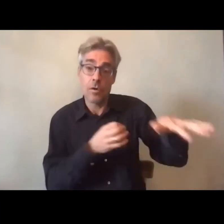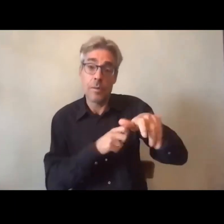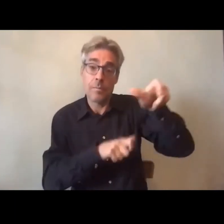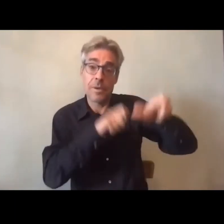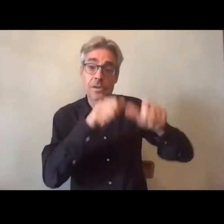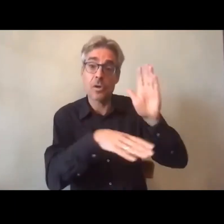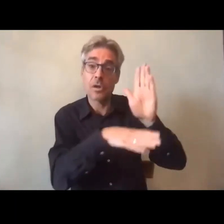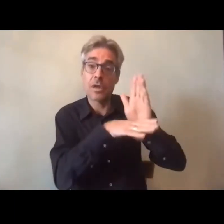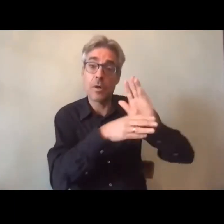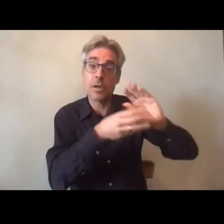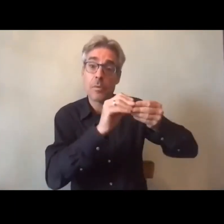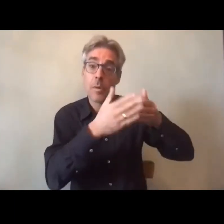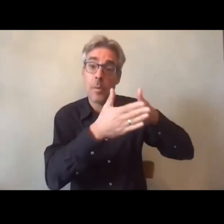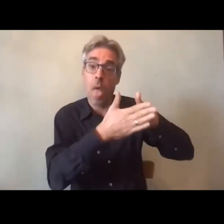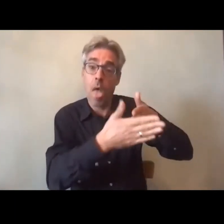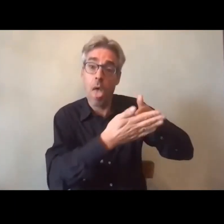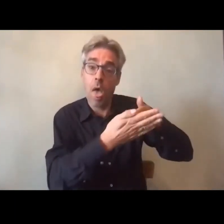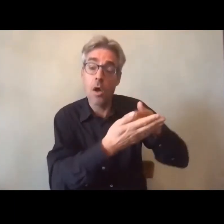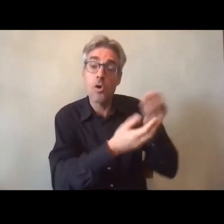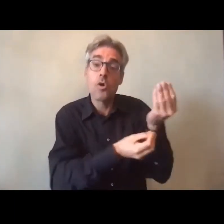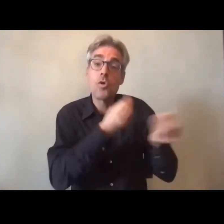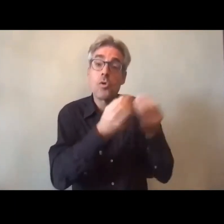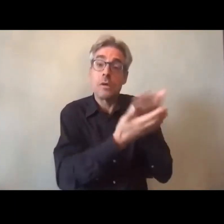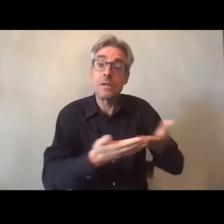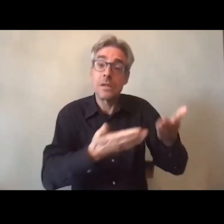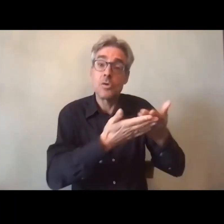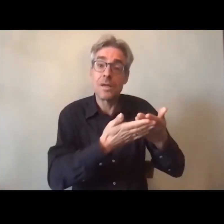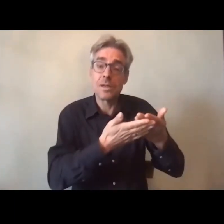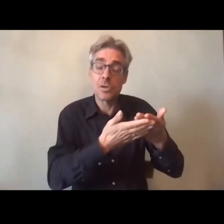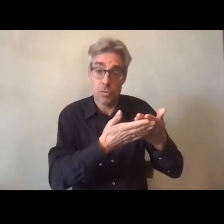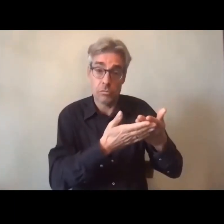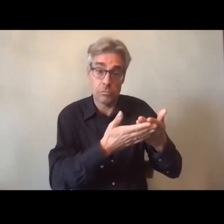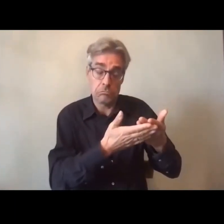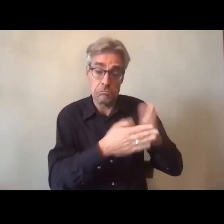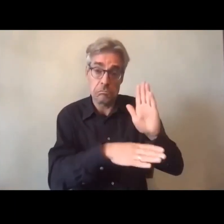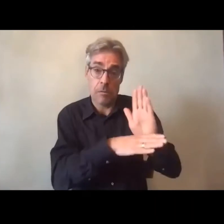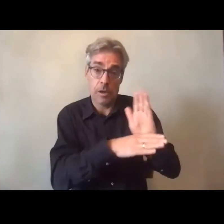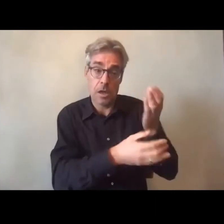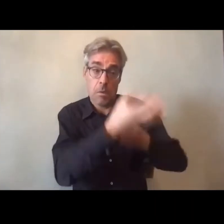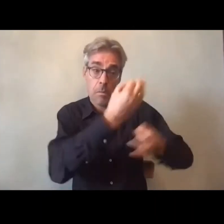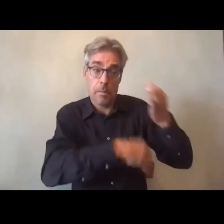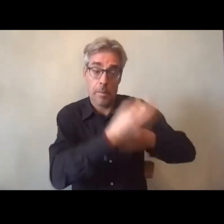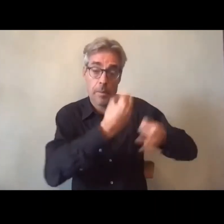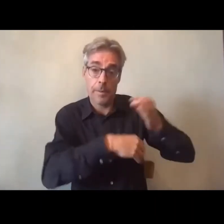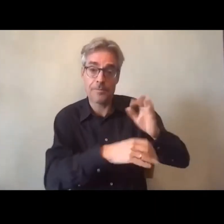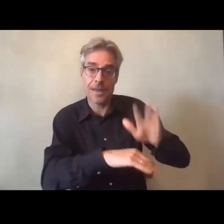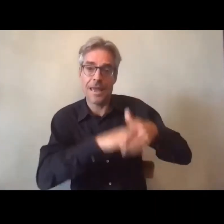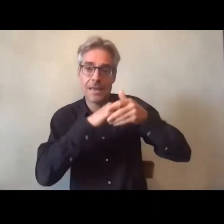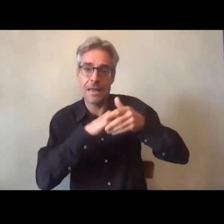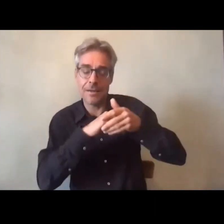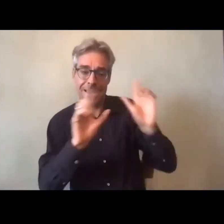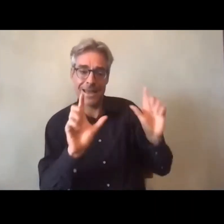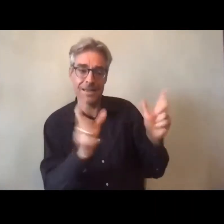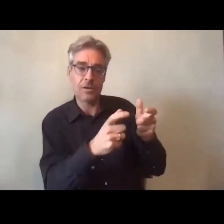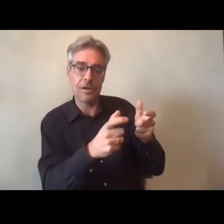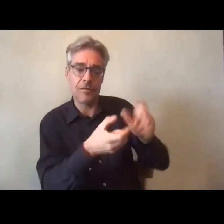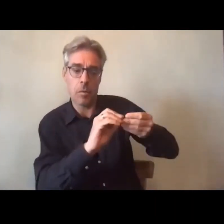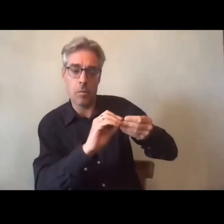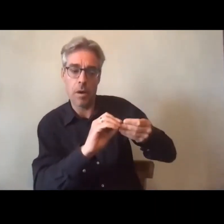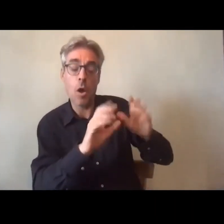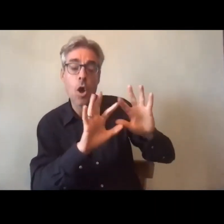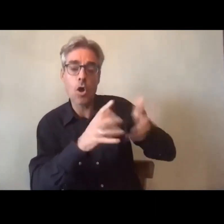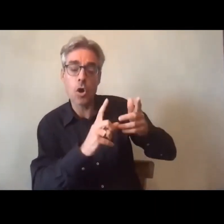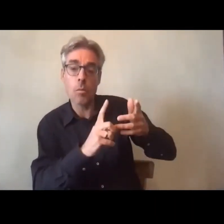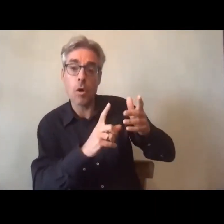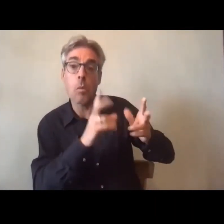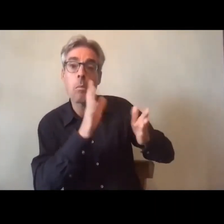à travers les situations qui sont évoquées de pouvoir identifier finalement soit des éléments qui